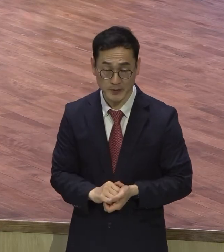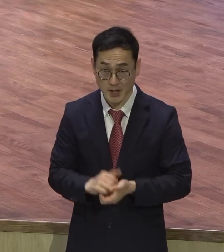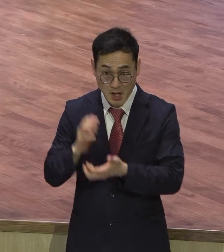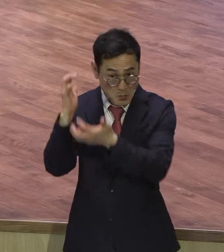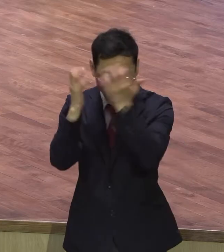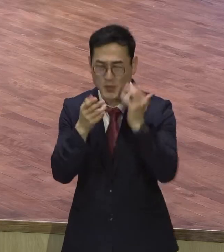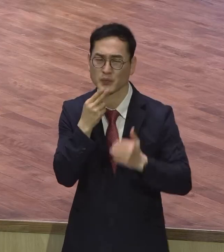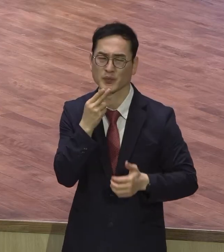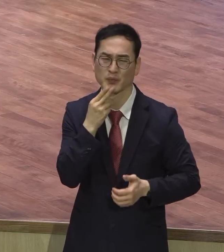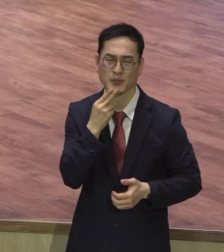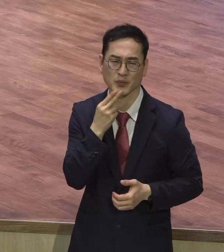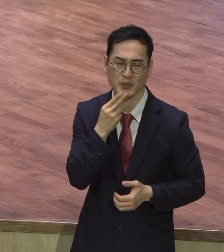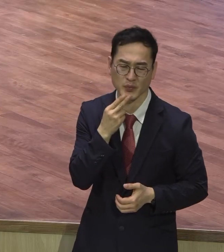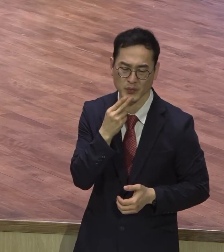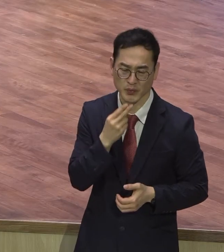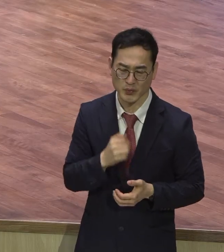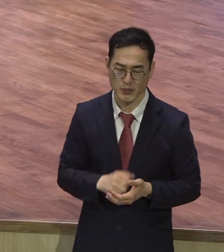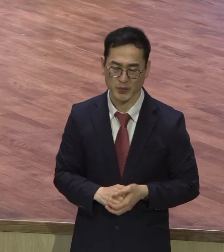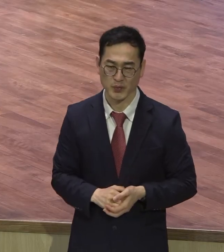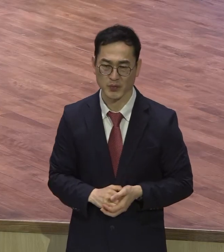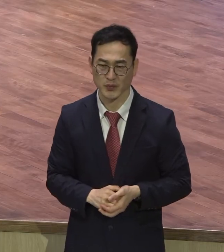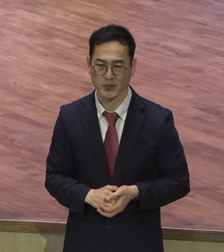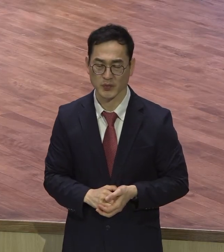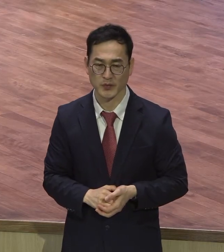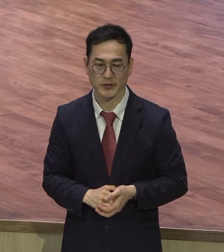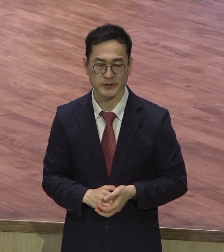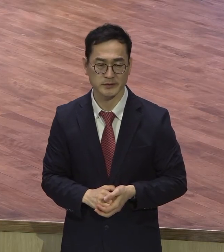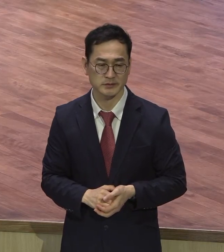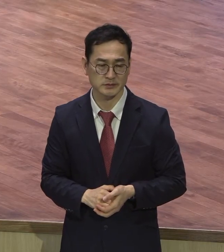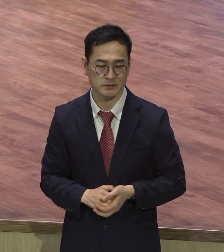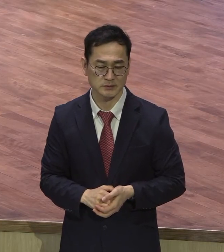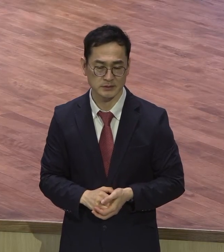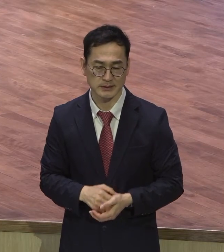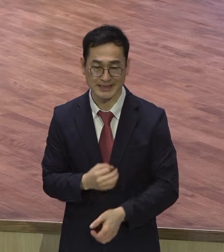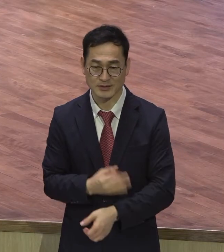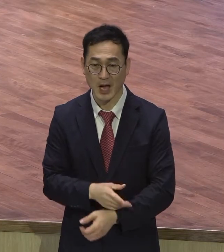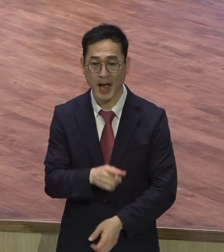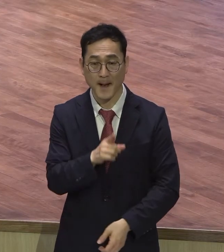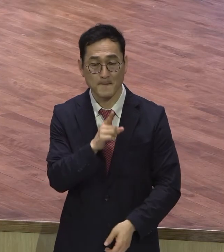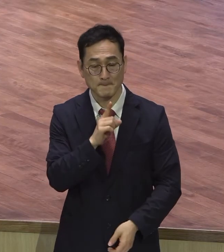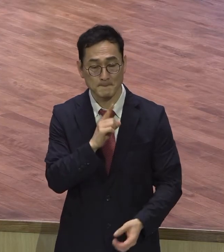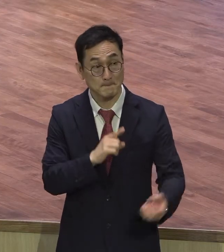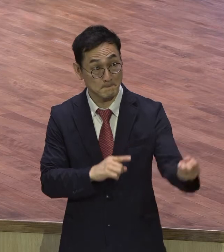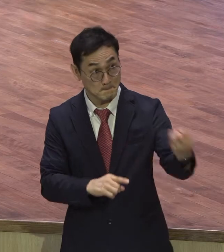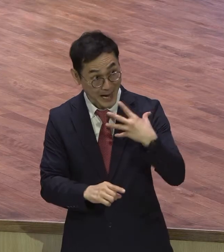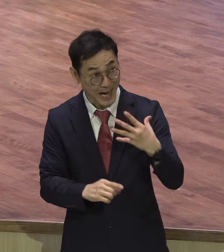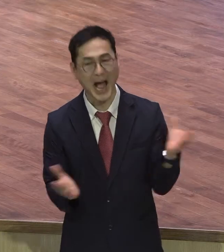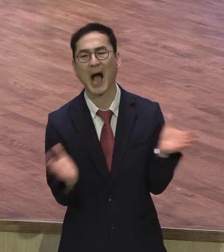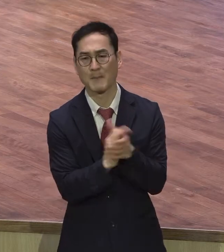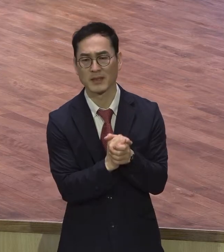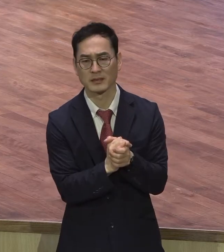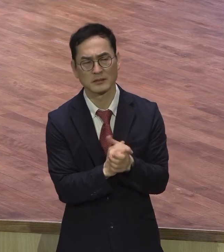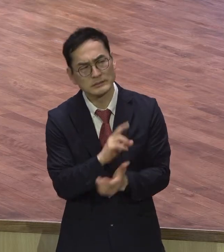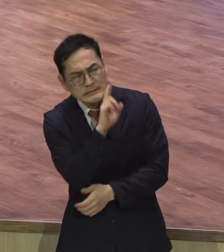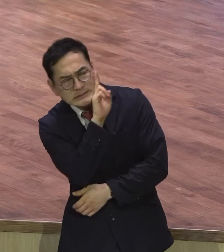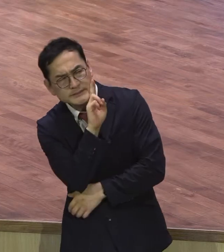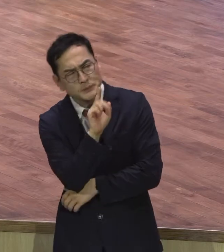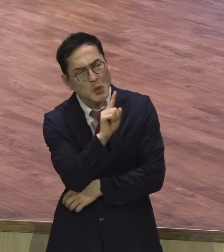않았어요. 아주 단순이었어요. 그냥 말씀하시면 질문도 없어요. 아멘, 끝이에요. 그 토를